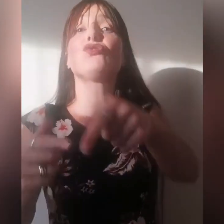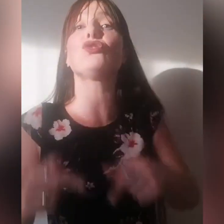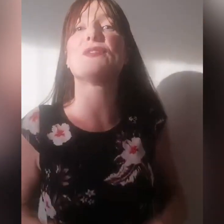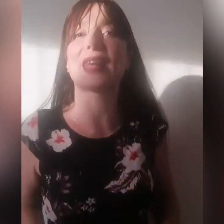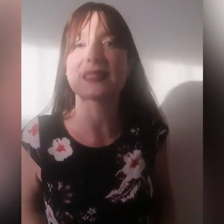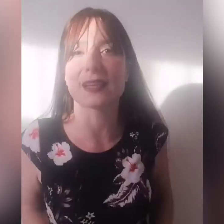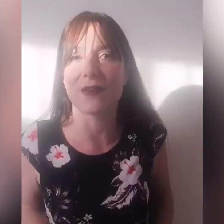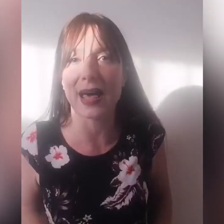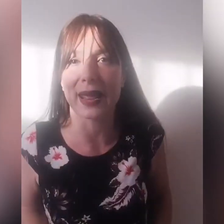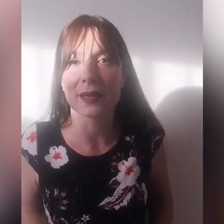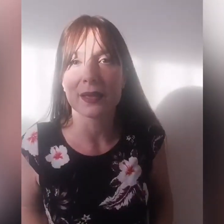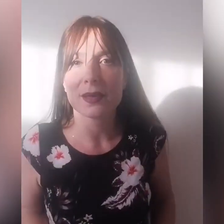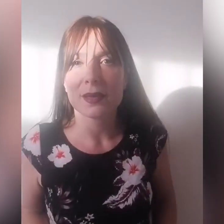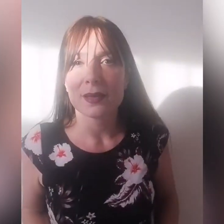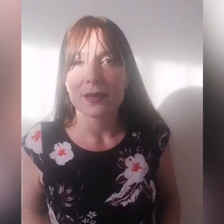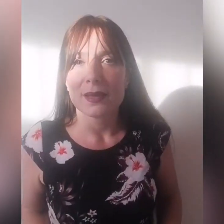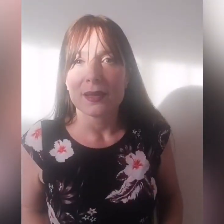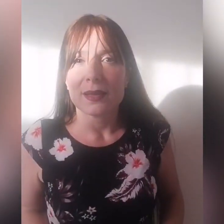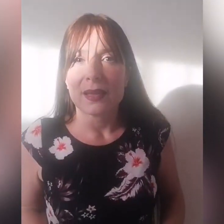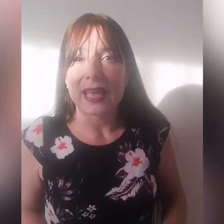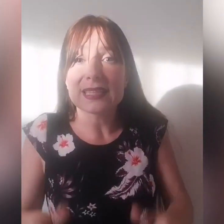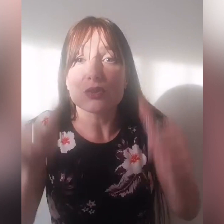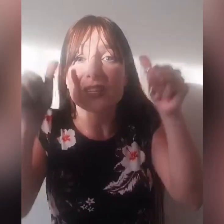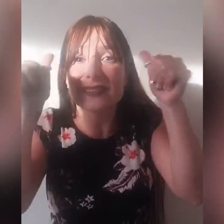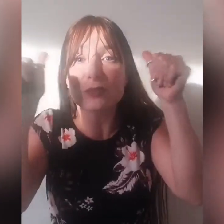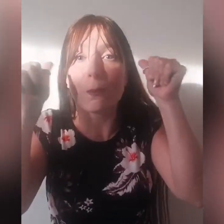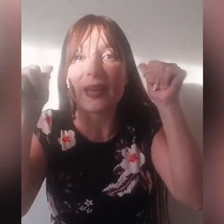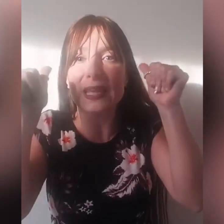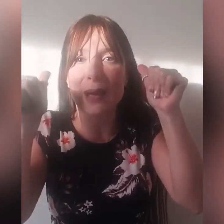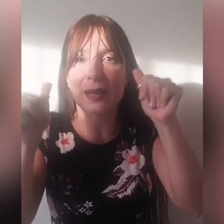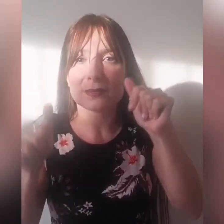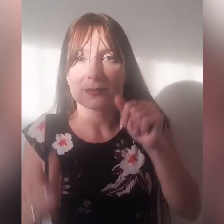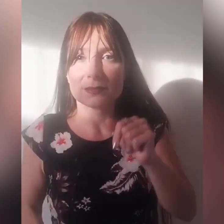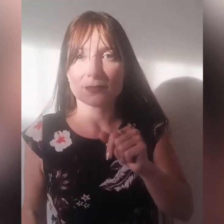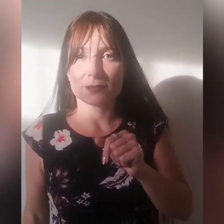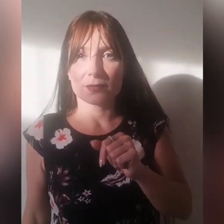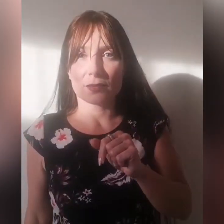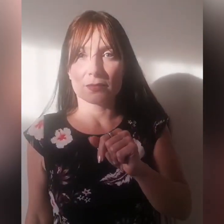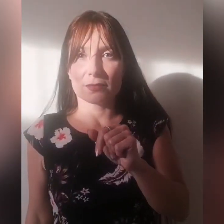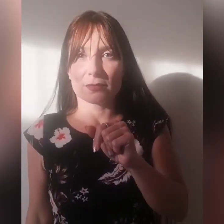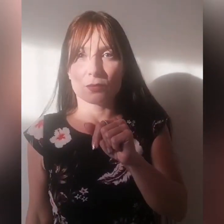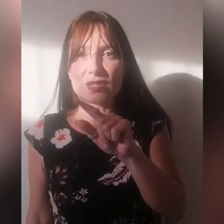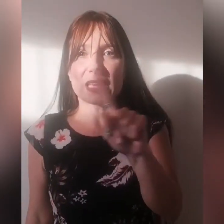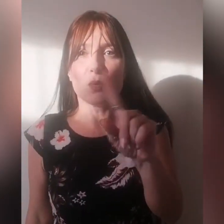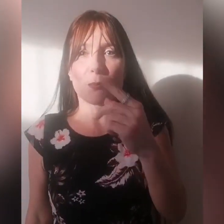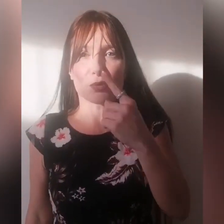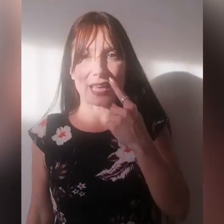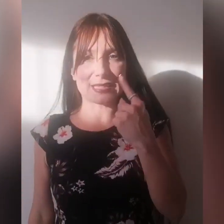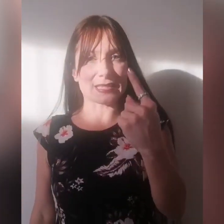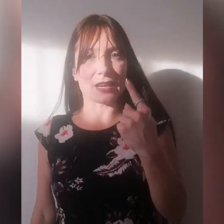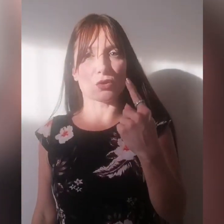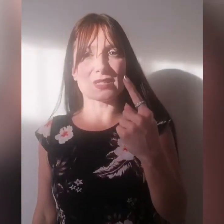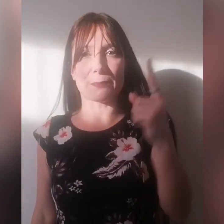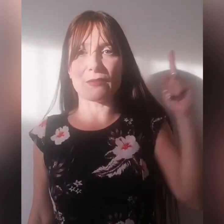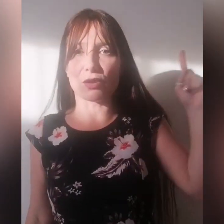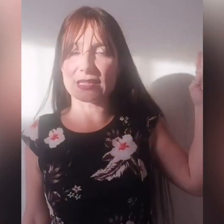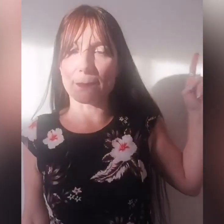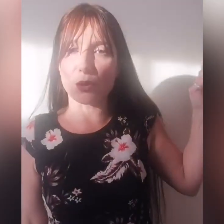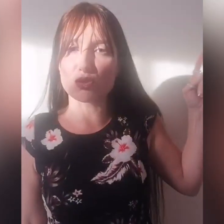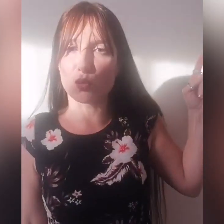giù Dio ti verrà a salvare, è stato tentato prima così che lui potesse essere consapevole se poi su